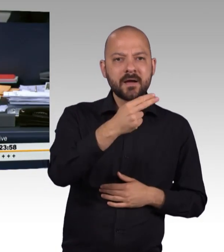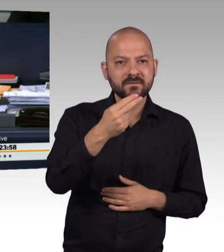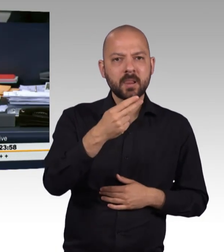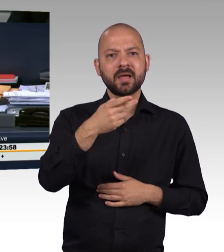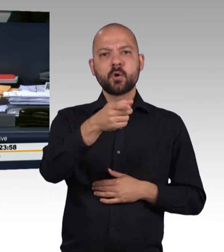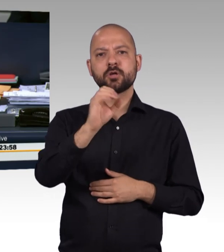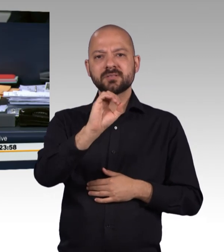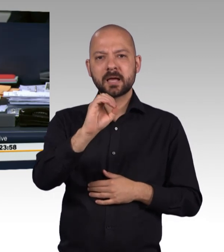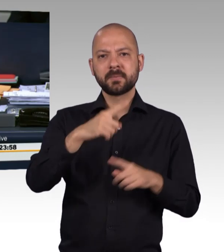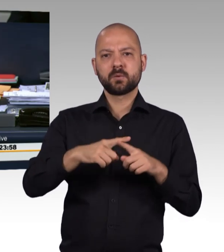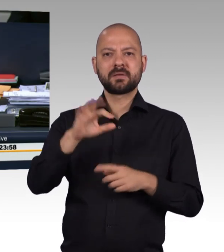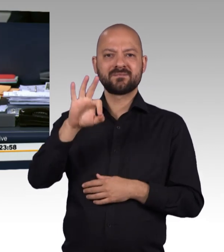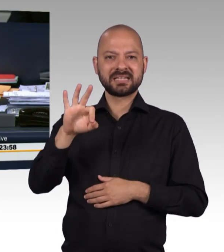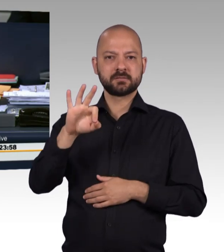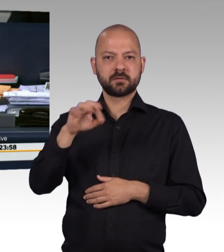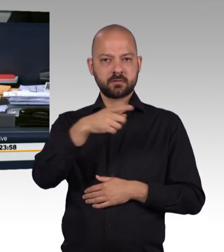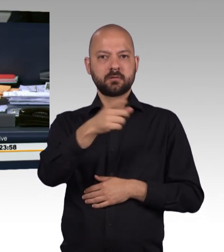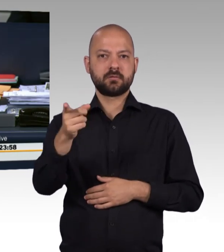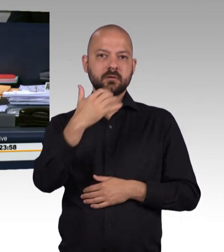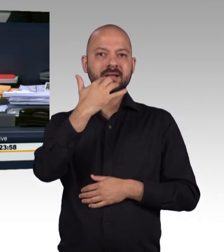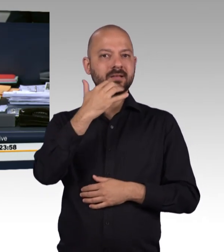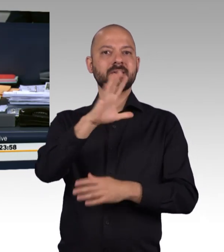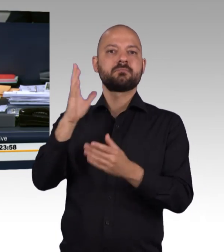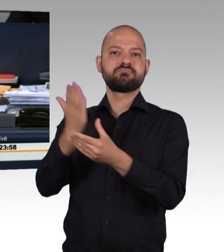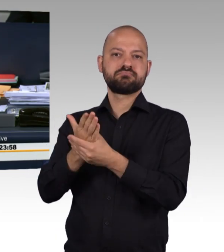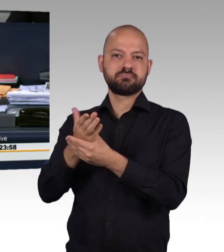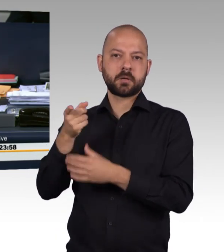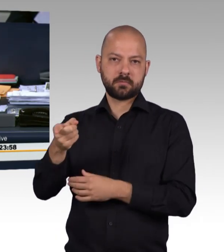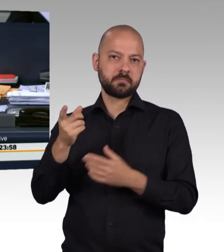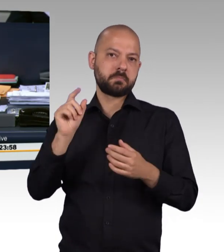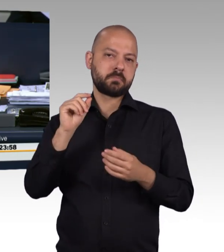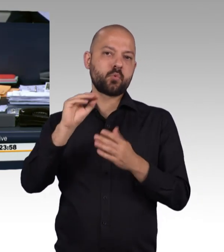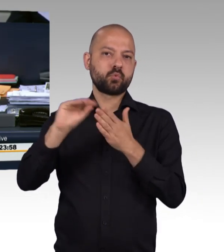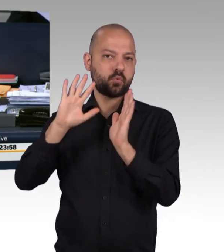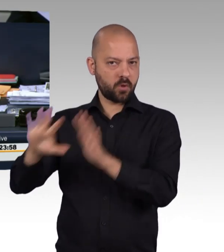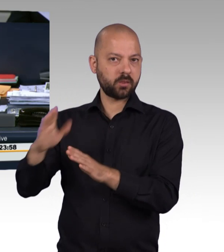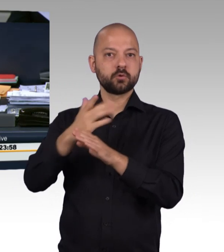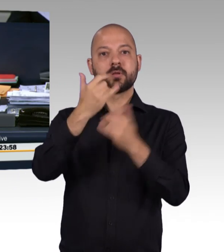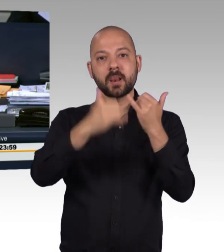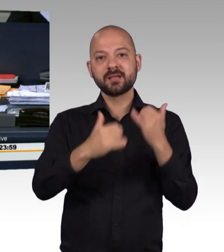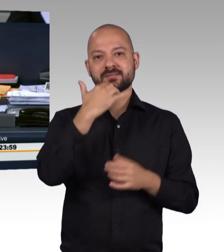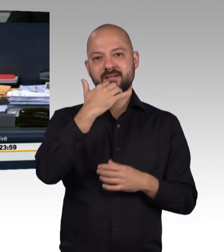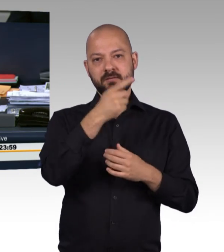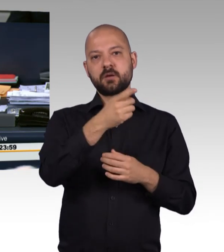Protokoll, sodass der letzte Redner zu diesem Tagesordnungspunkt der Kollege Dr. Matthias Bartke für die SPD-Fraktion.